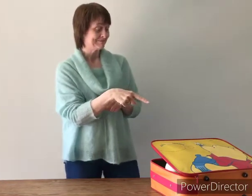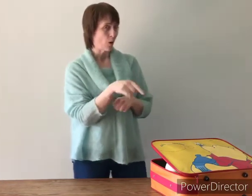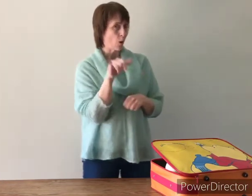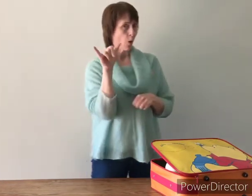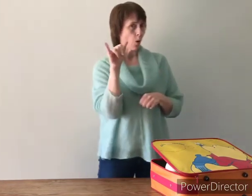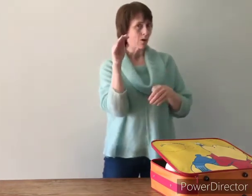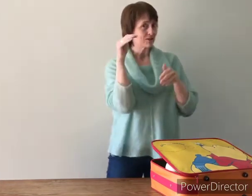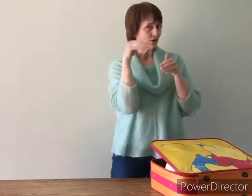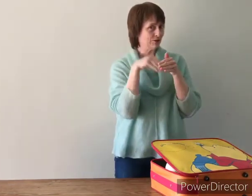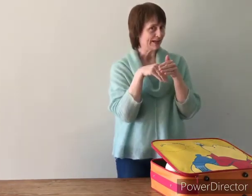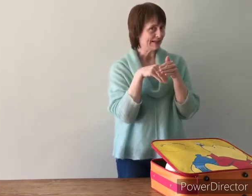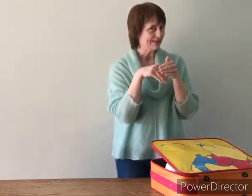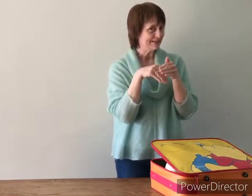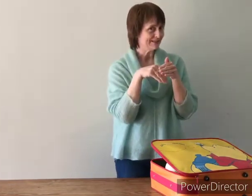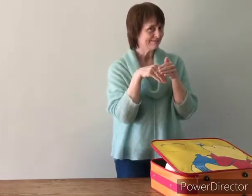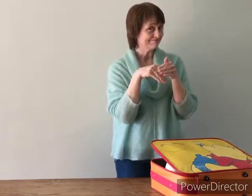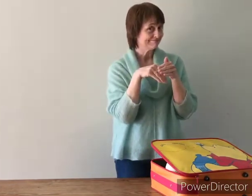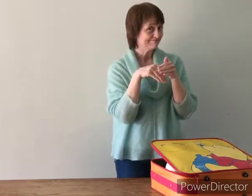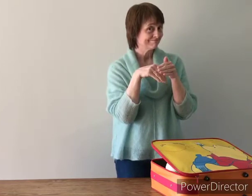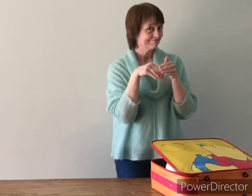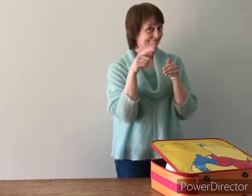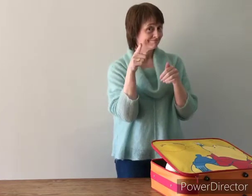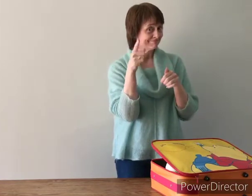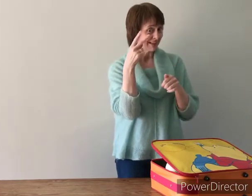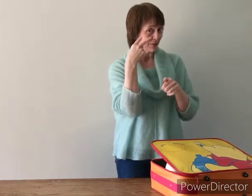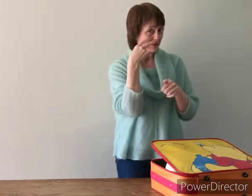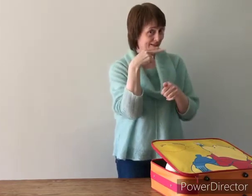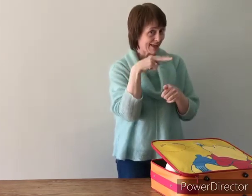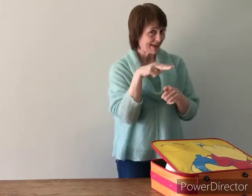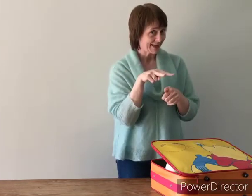wat zou daarin zitten? Gaan eens kijken.